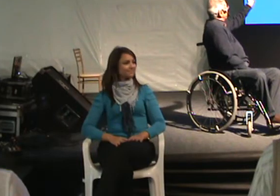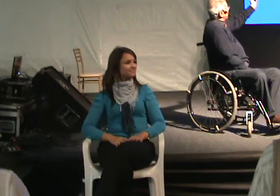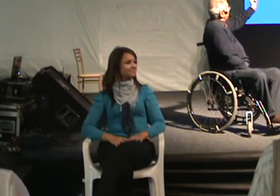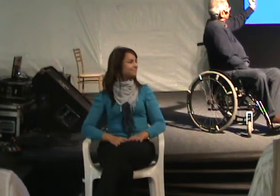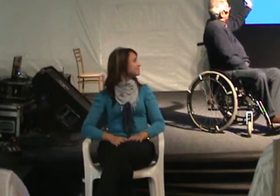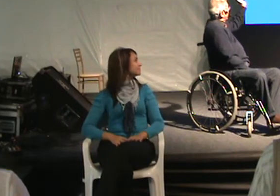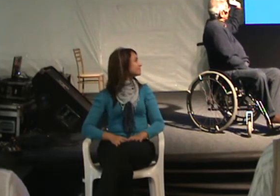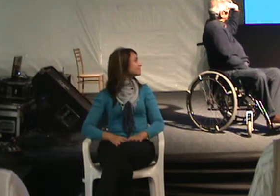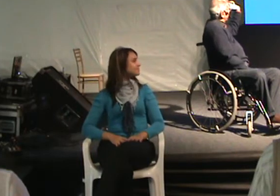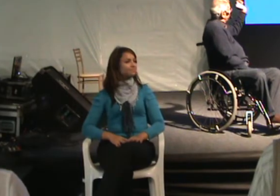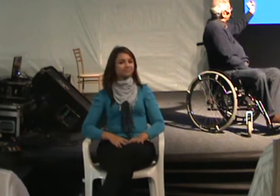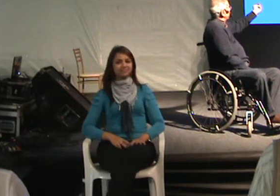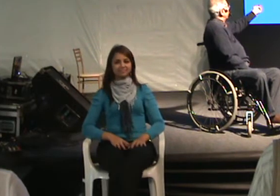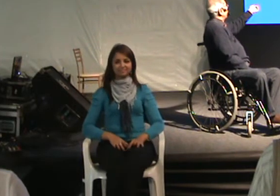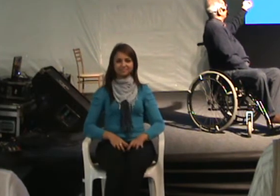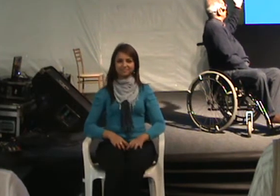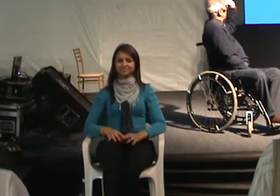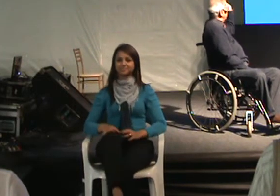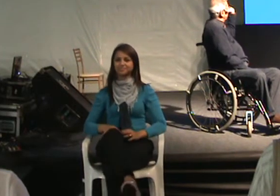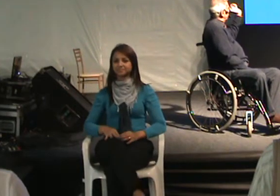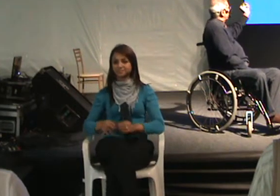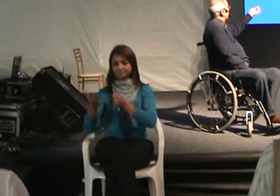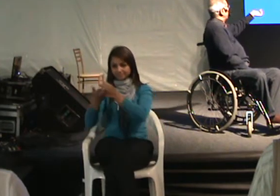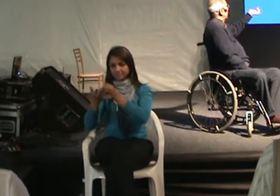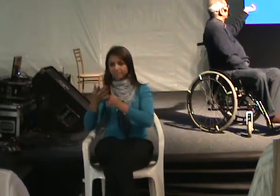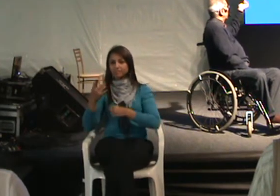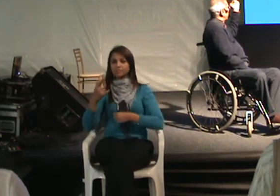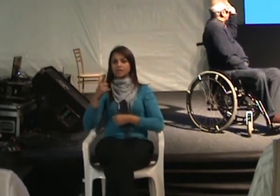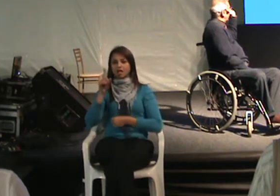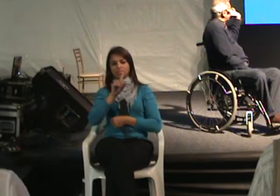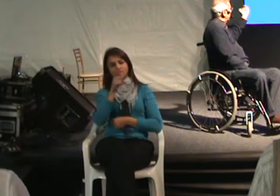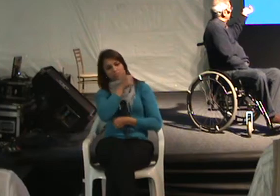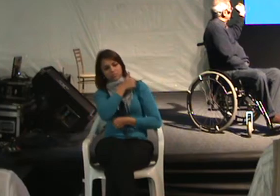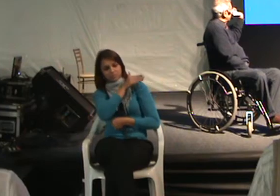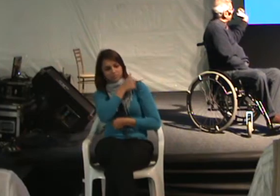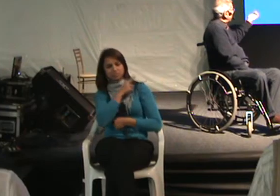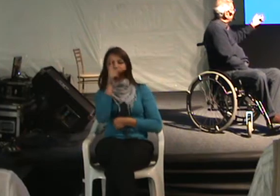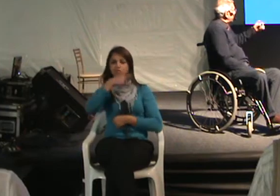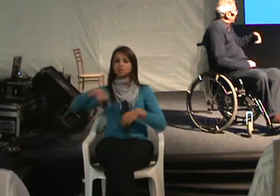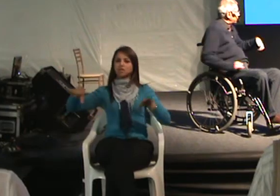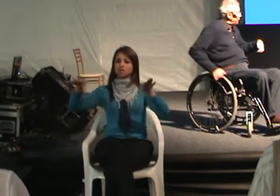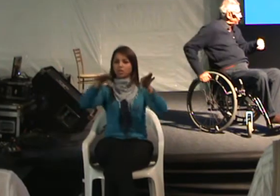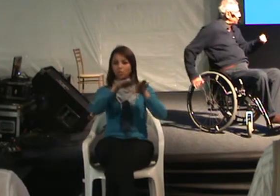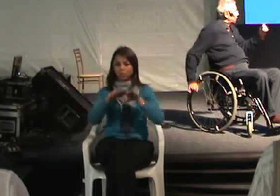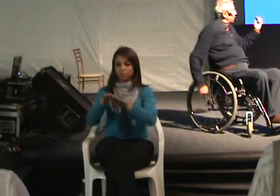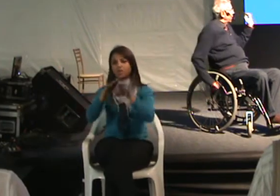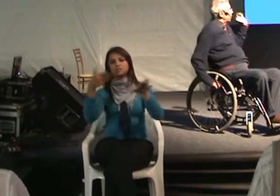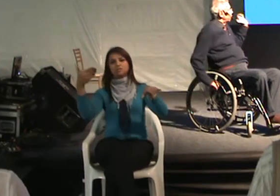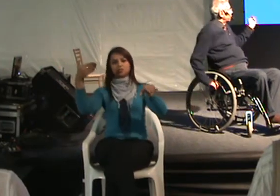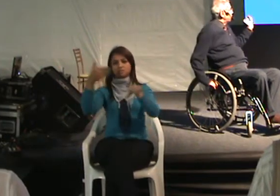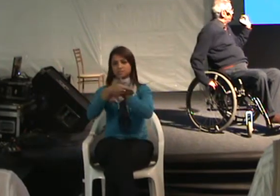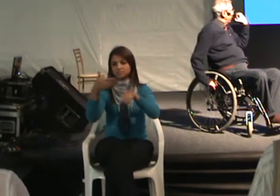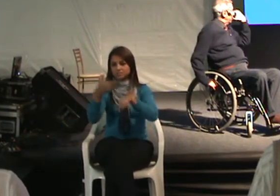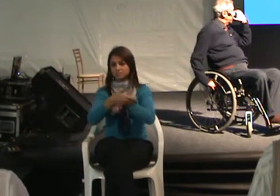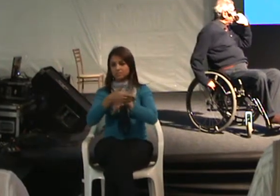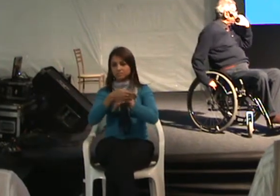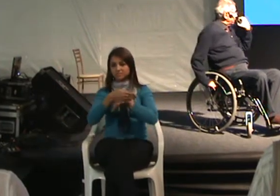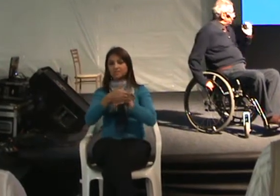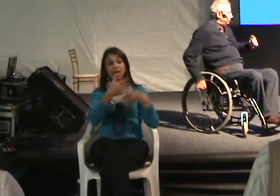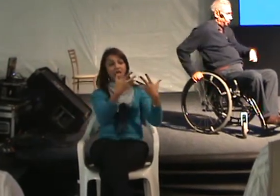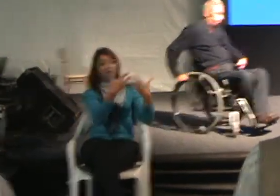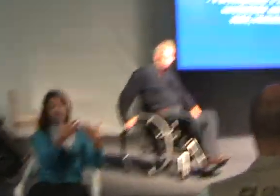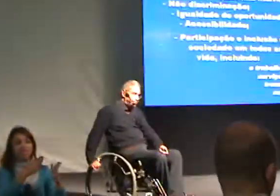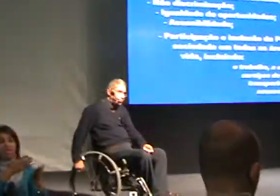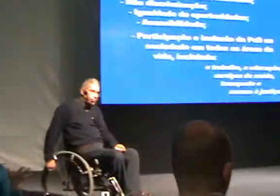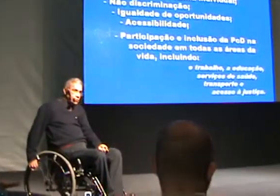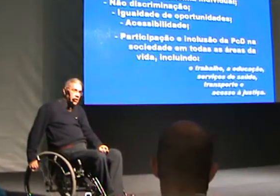Princípios básicos. Garantia de autonomia, não discriminação, igualdade, acessibilidade, enfim. Inclusão plena da